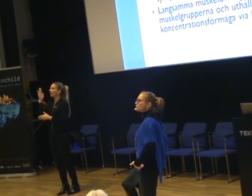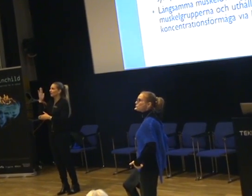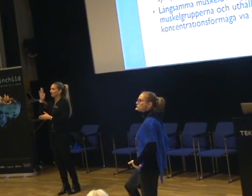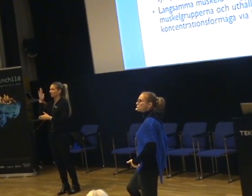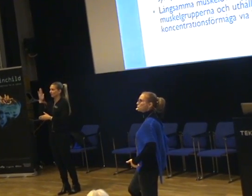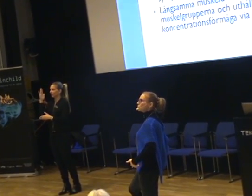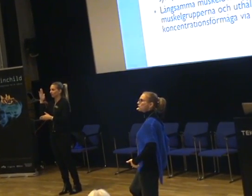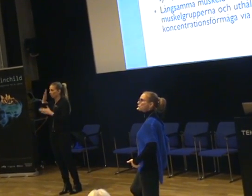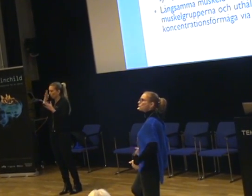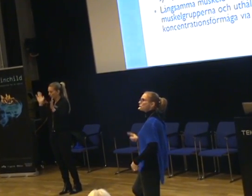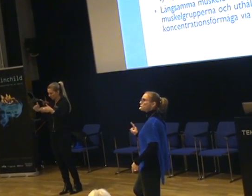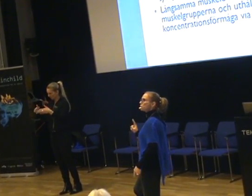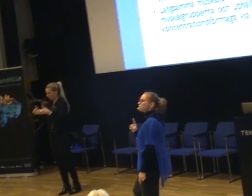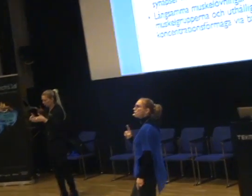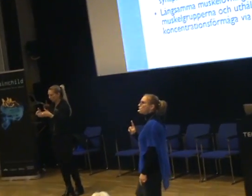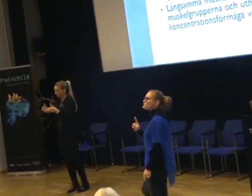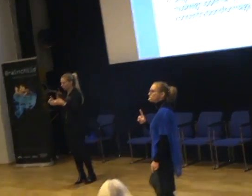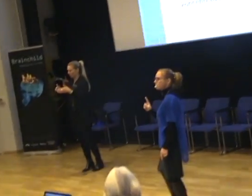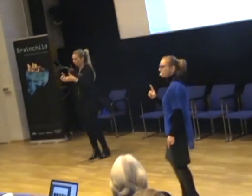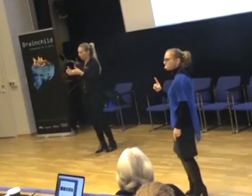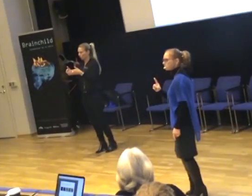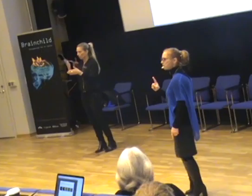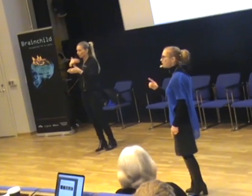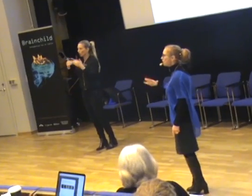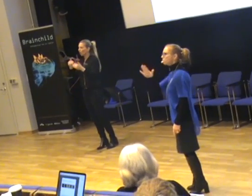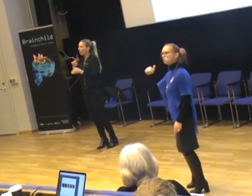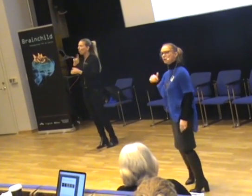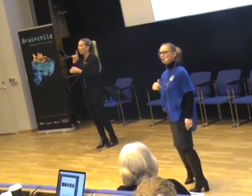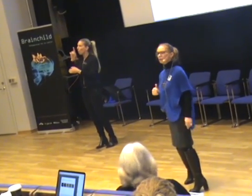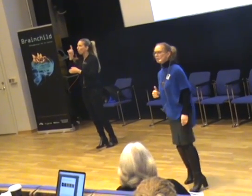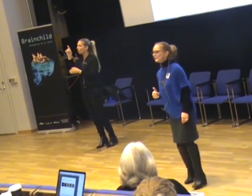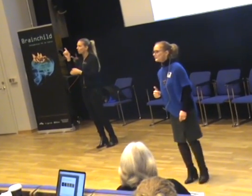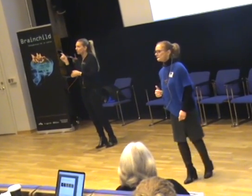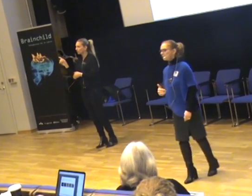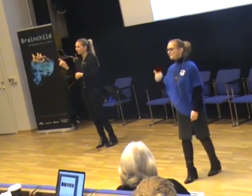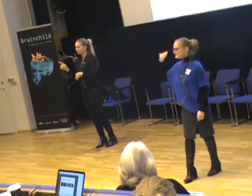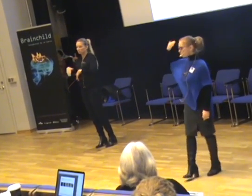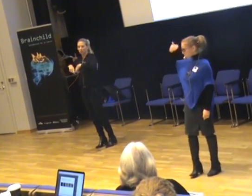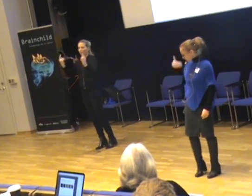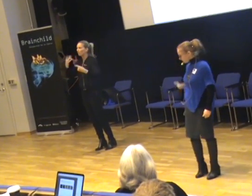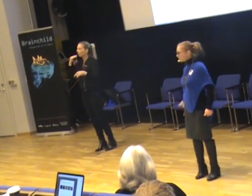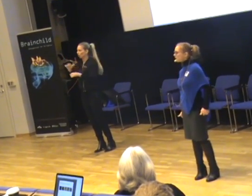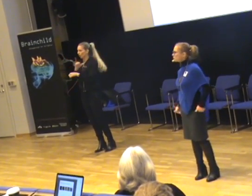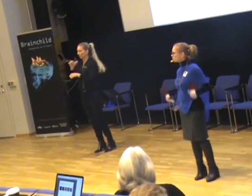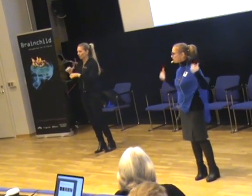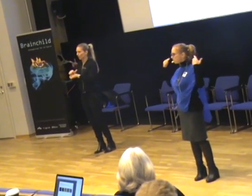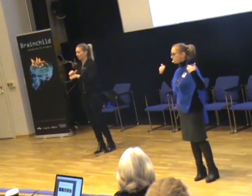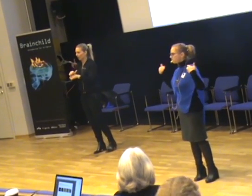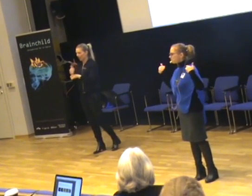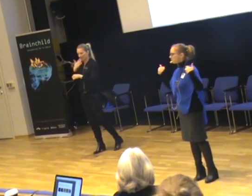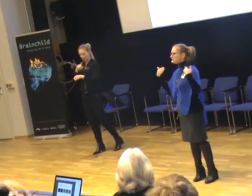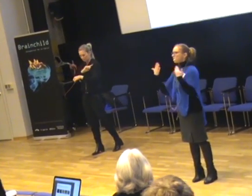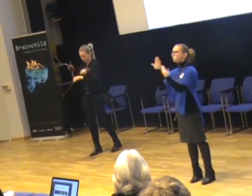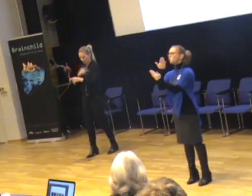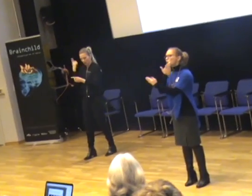Och det är koncentrationen. Och det att kunna göra det långsamt. Ni kan göra vilka övningar ni vill. De kan stärka vilka muskler ni